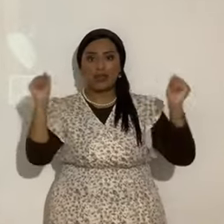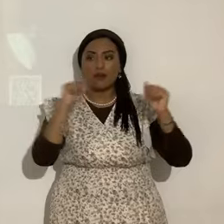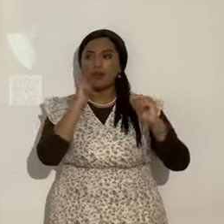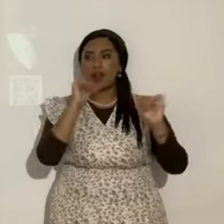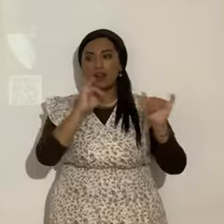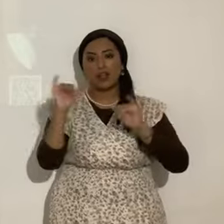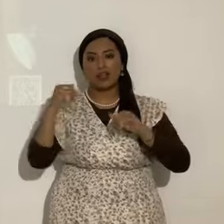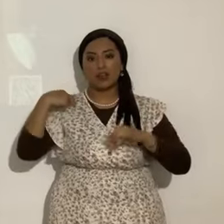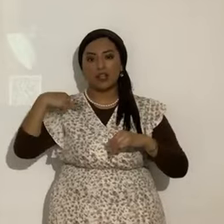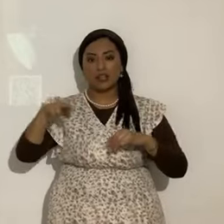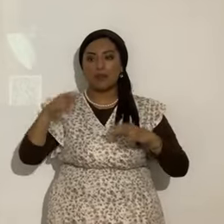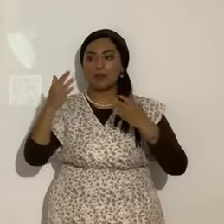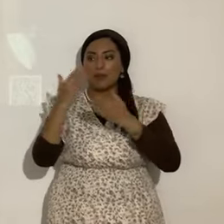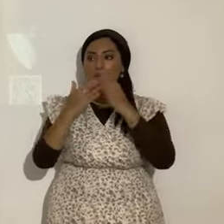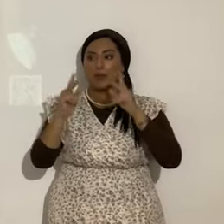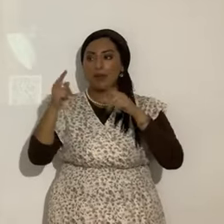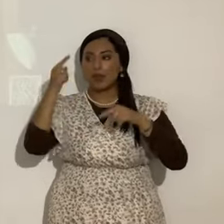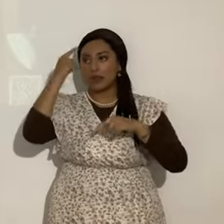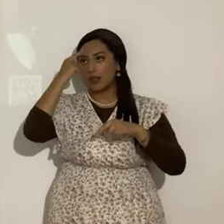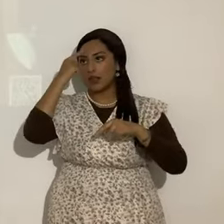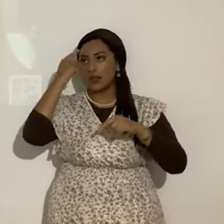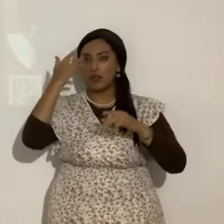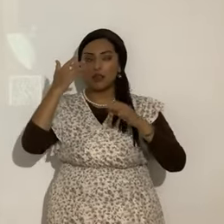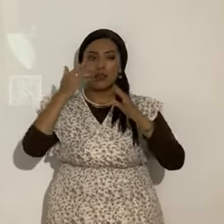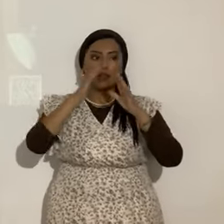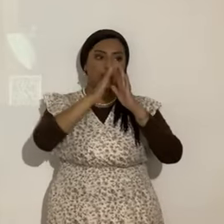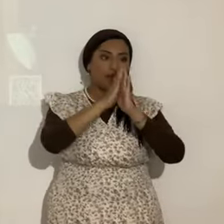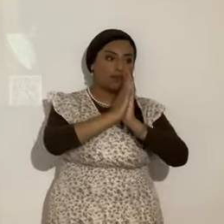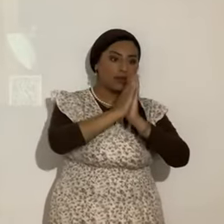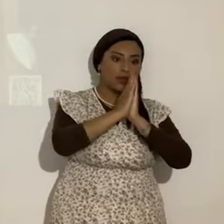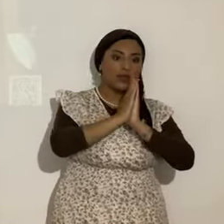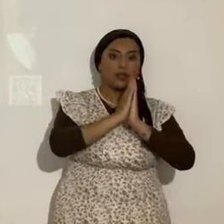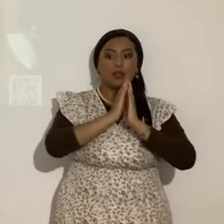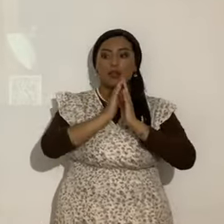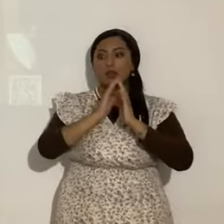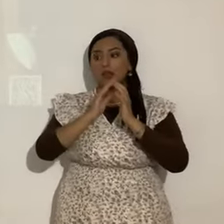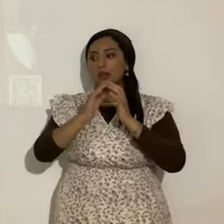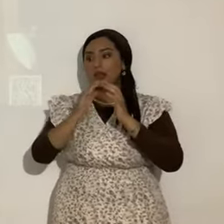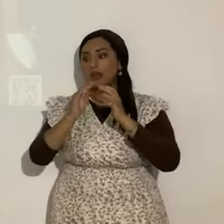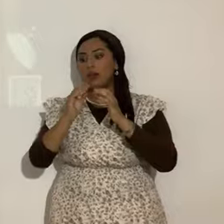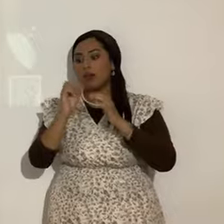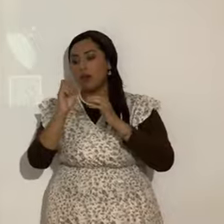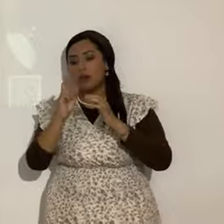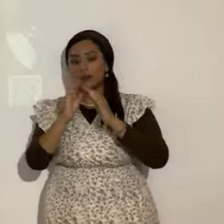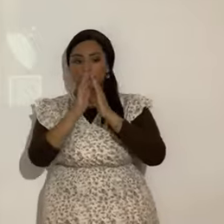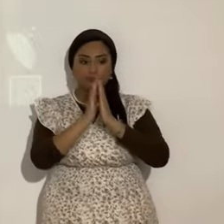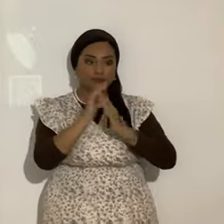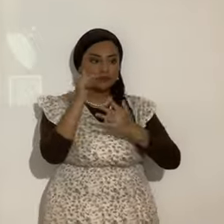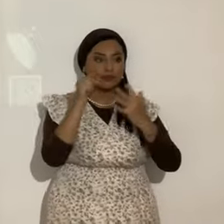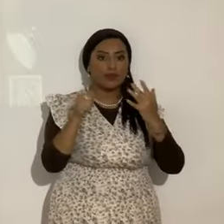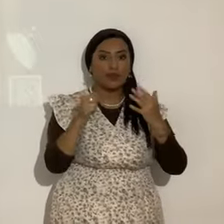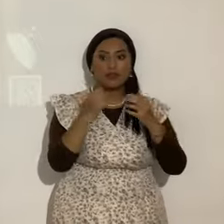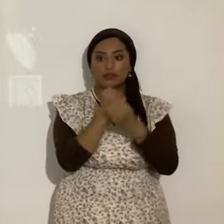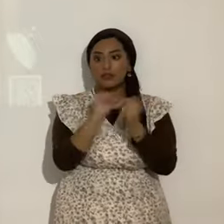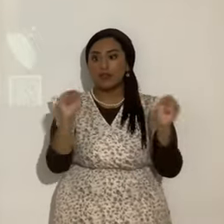que creen que por hacer X rezando tantas oraciones o rezos se salvan más. No.